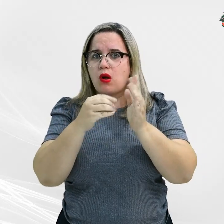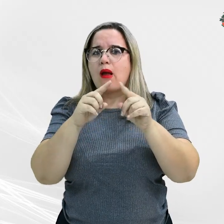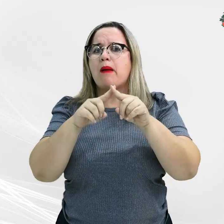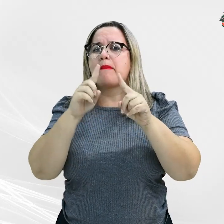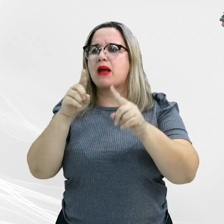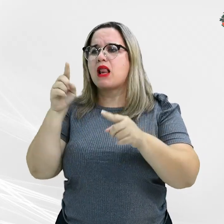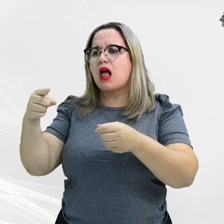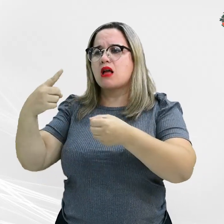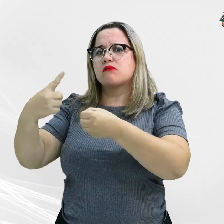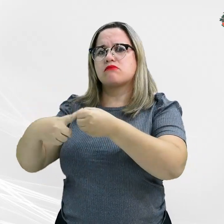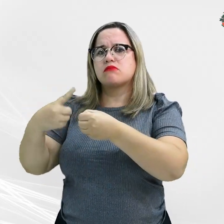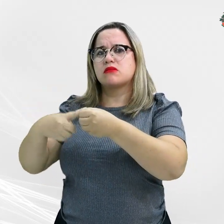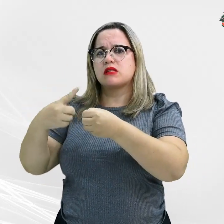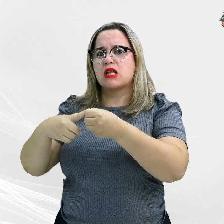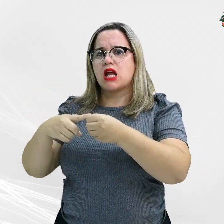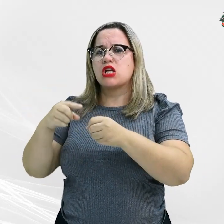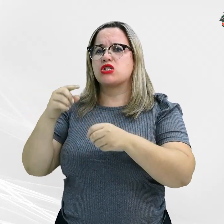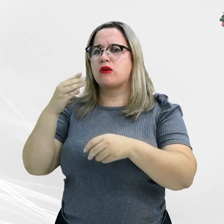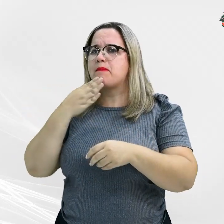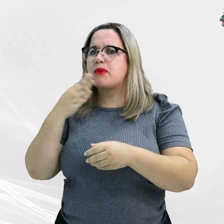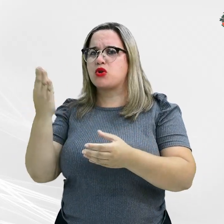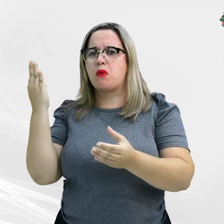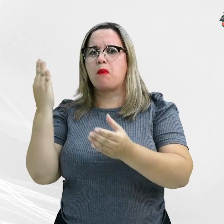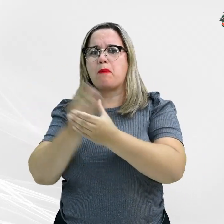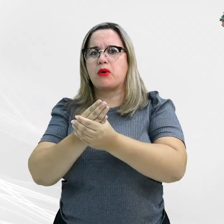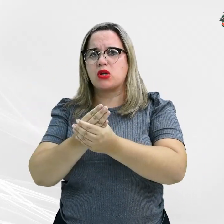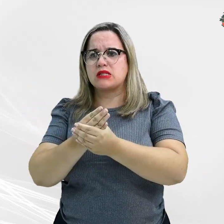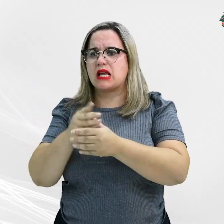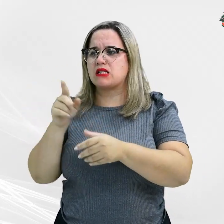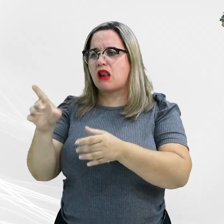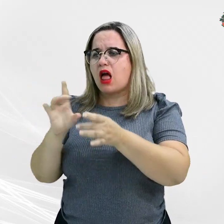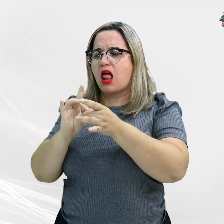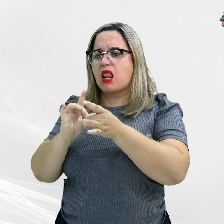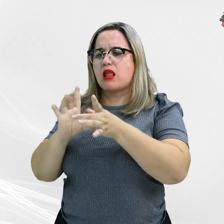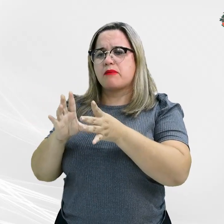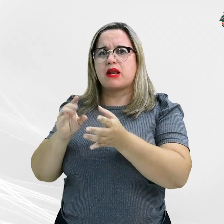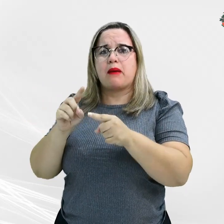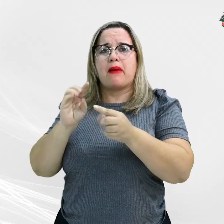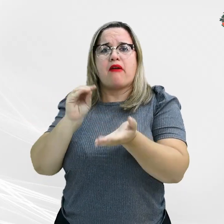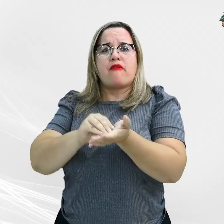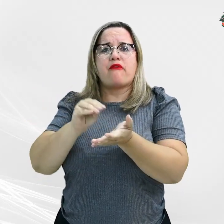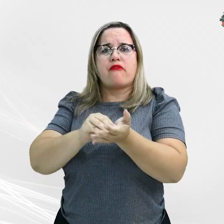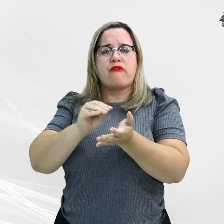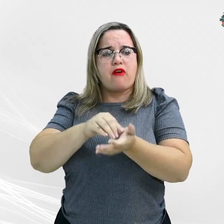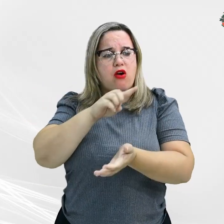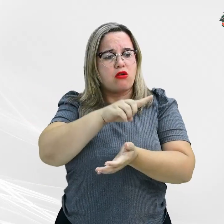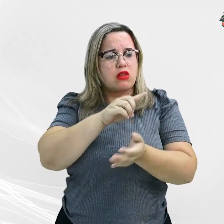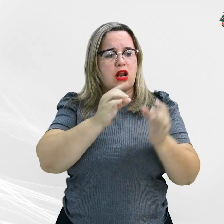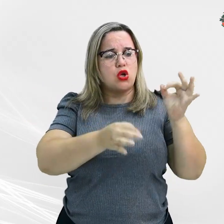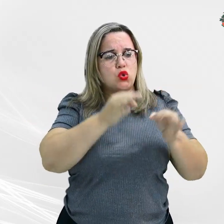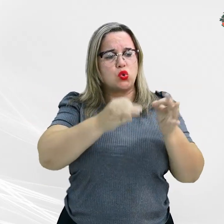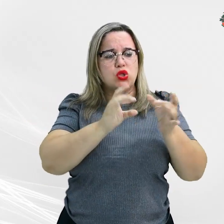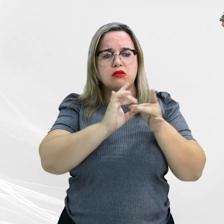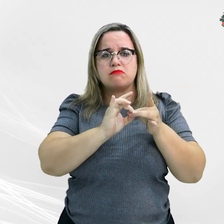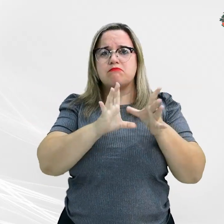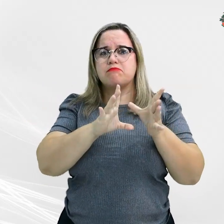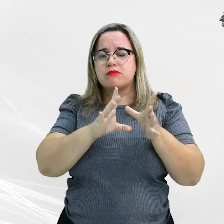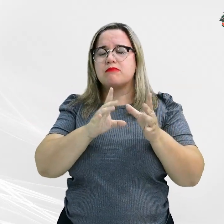ingressou com um mandado de segurança para liberar a obra, sendo a liminar indeferida pela Justiça. No decorrer das investigações,